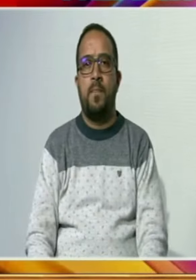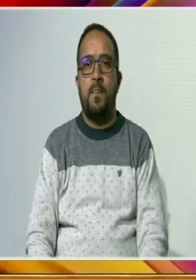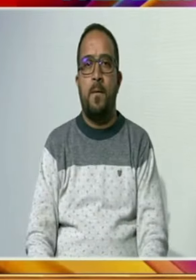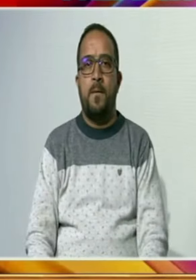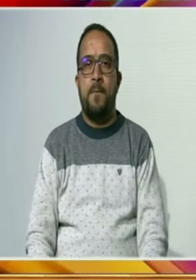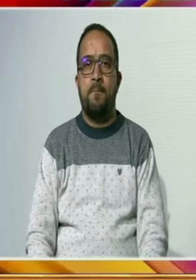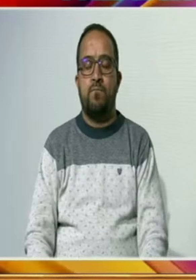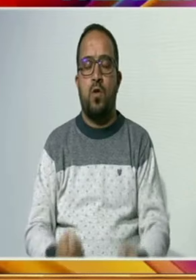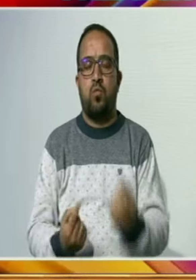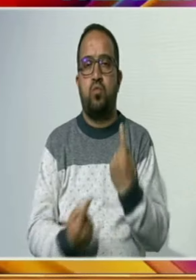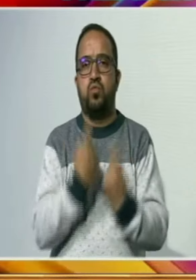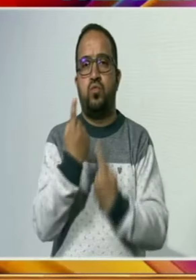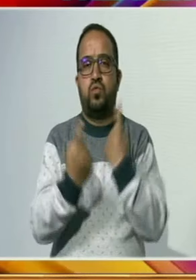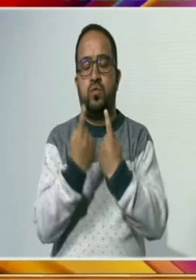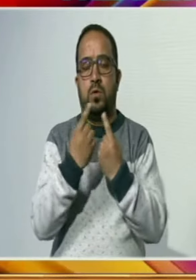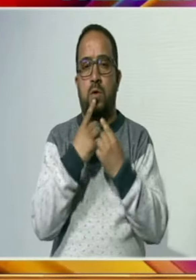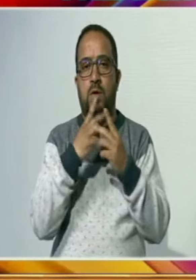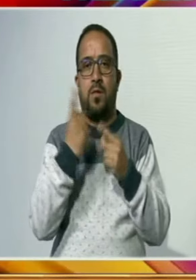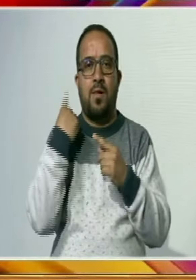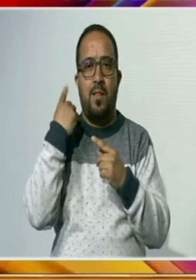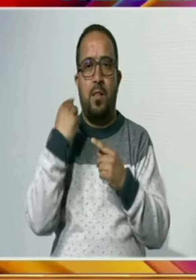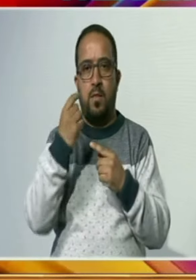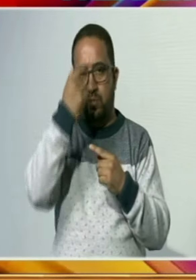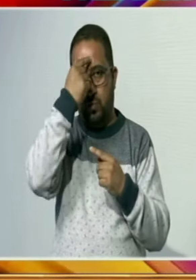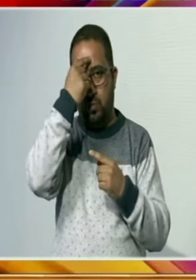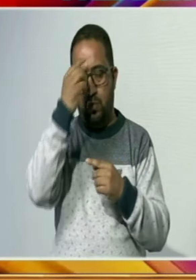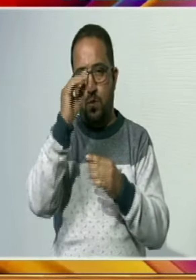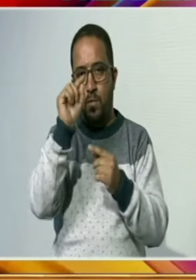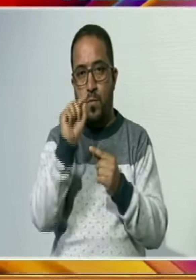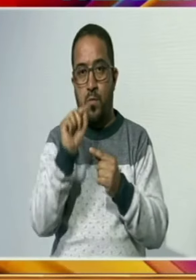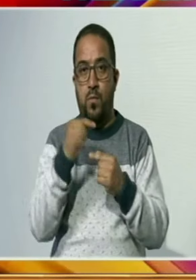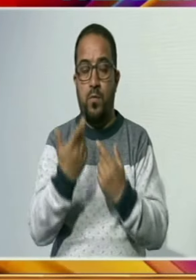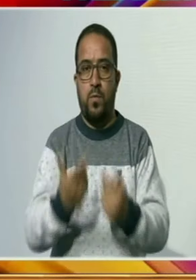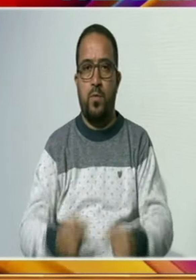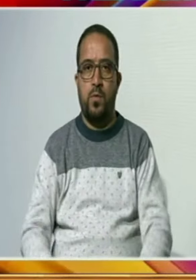بڑھتی ہوئی کشیدگی پر کل سخت تشویش کا اظہار کیا